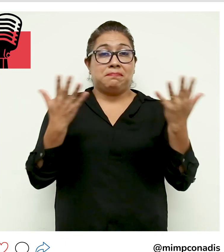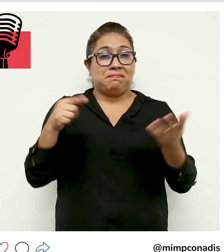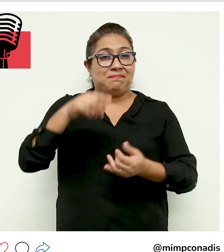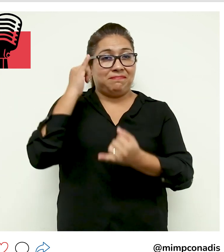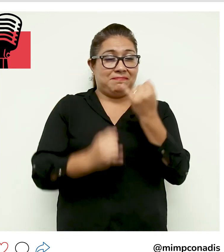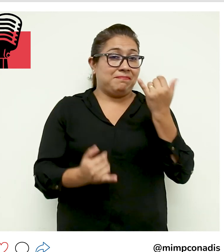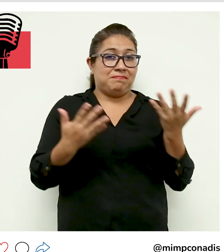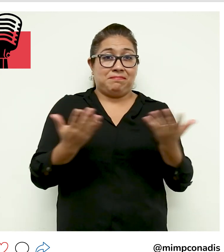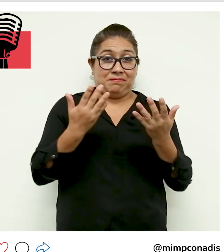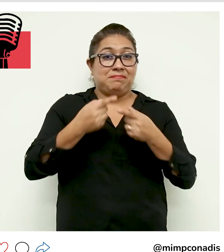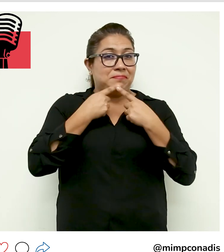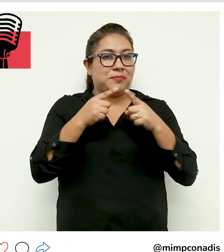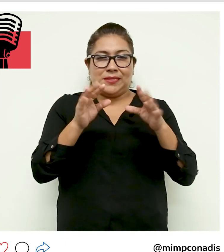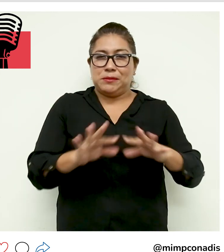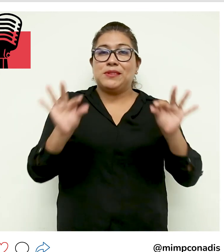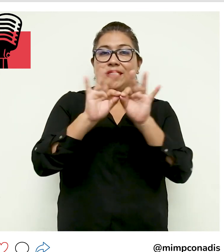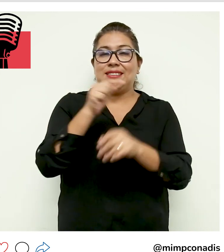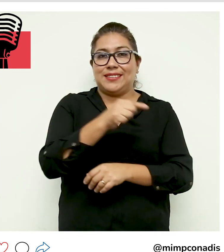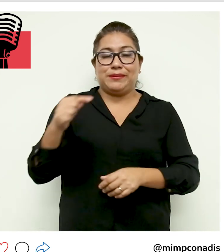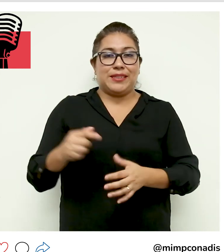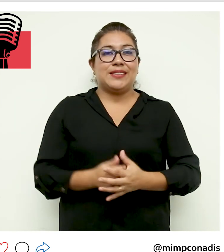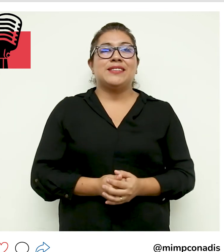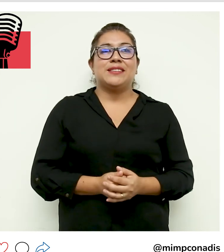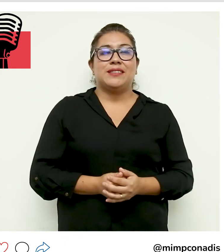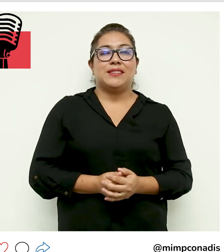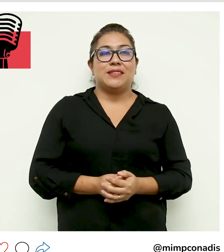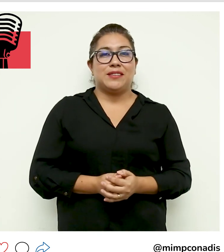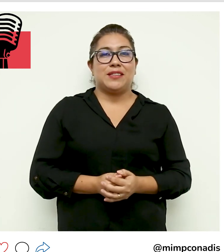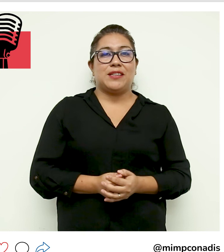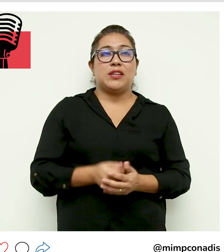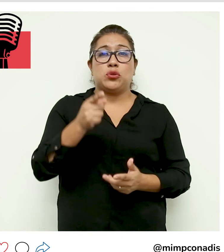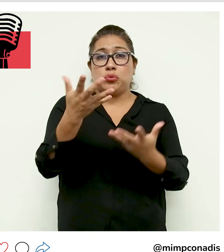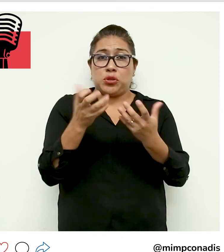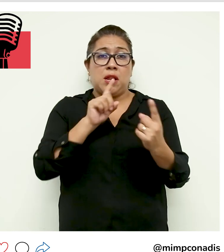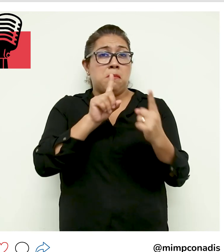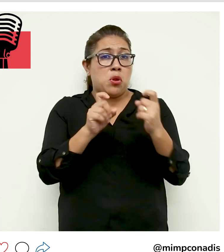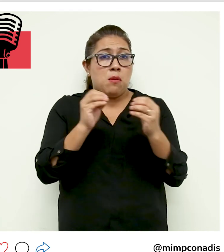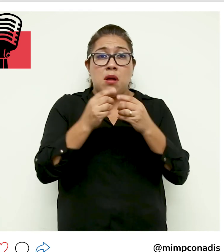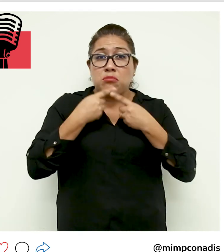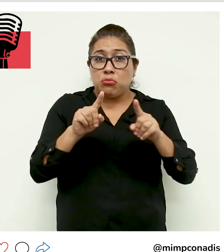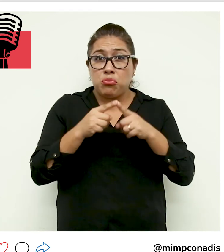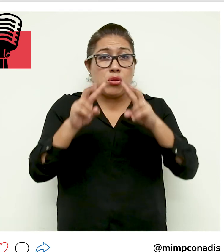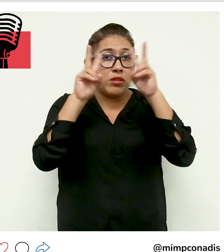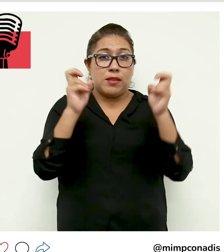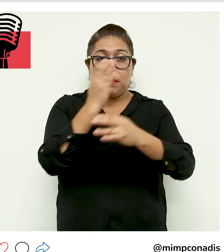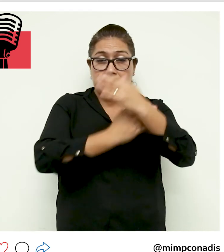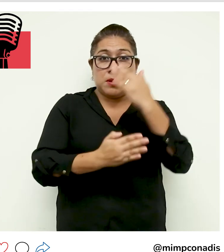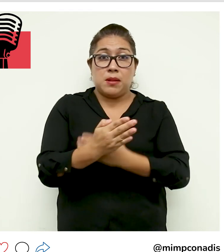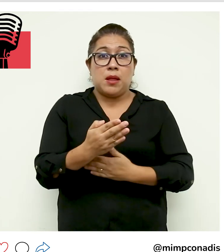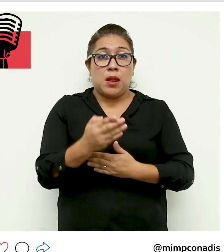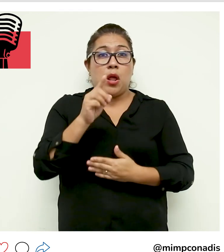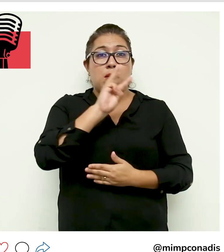Estas fueron las noticias más importantes de la semana. Puedes consultar más noticias en materia de